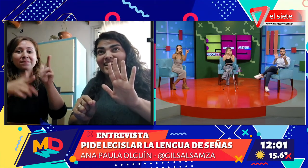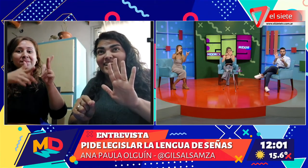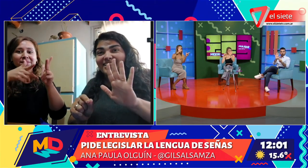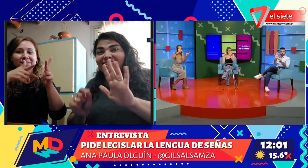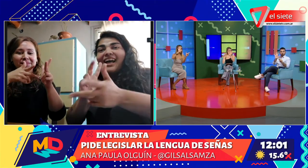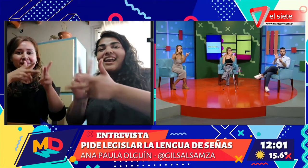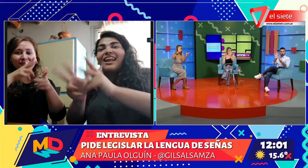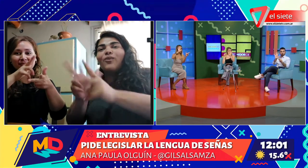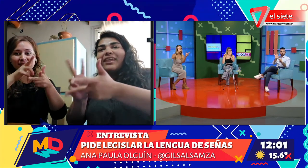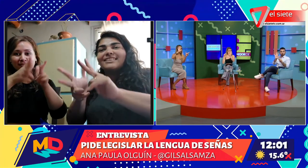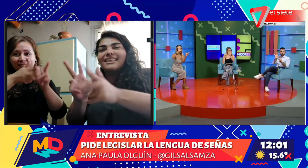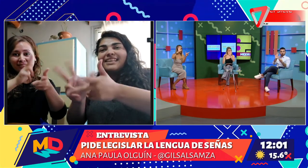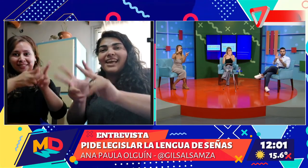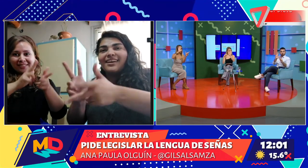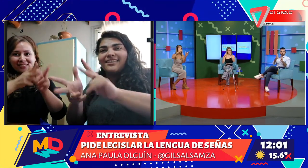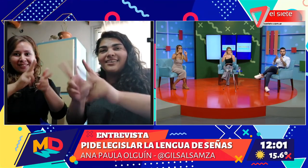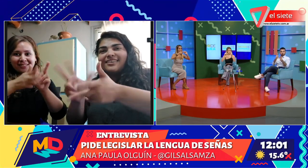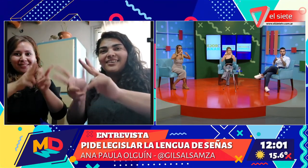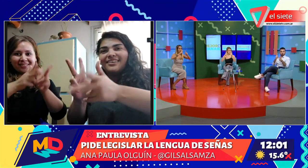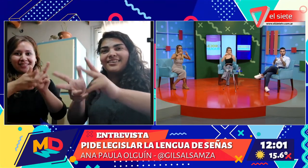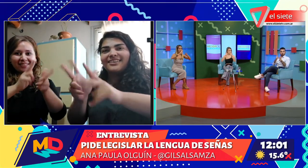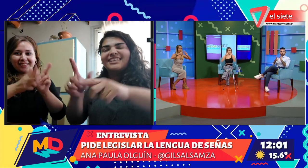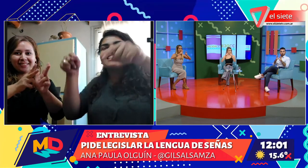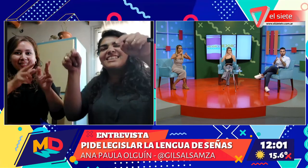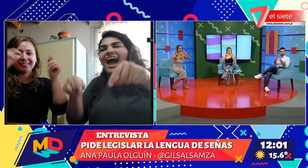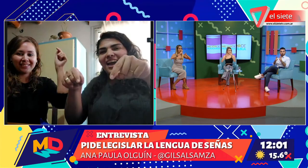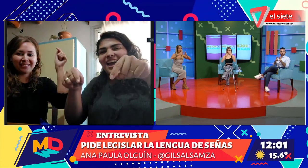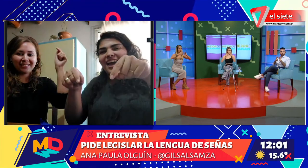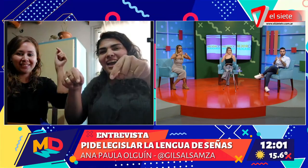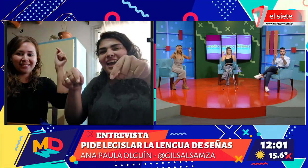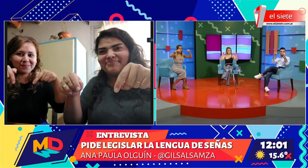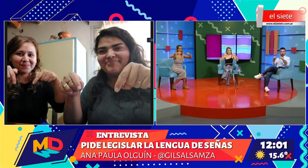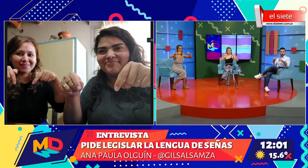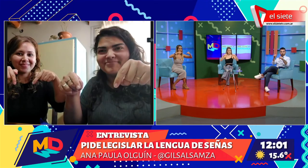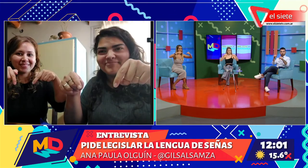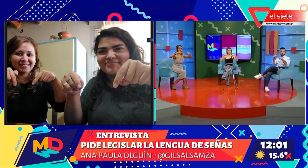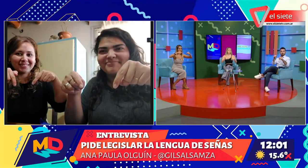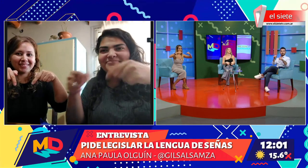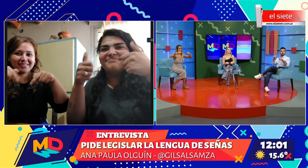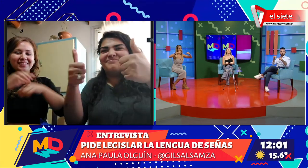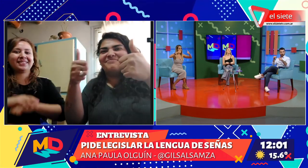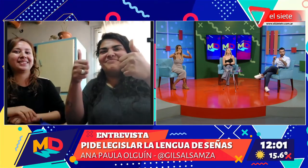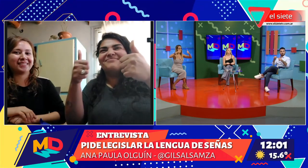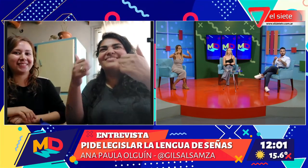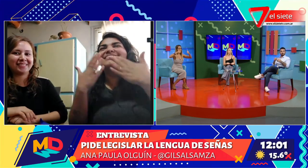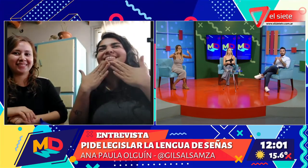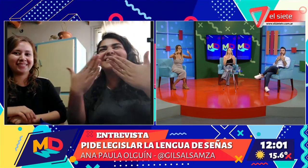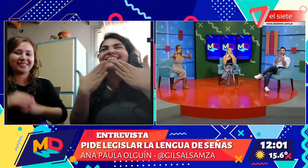Ajá. Ley de la historia. ¿Lengua de señas? Sí. Ya. Perfecto. Perfecto. Gracias. Gracias,